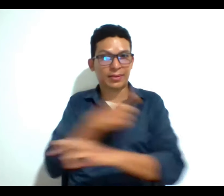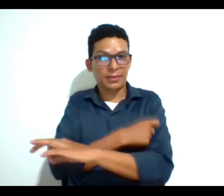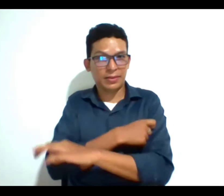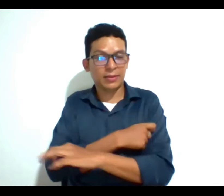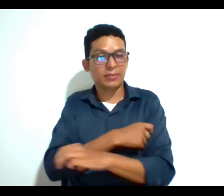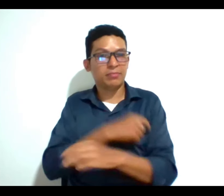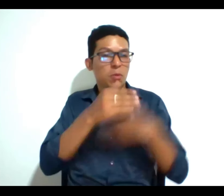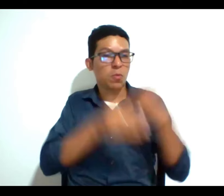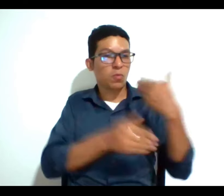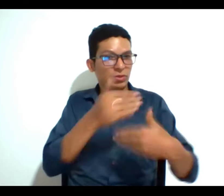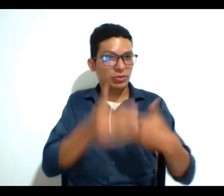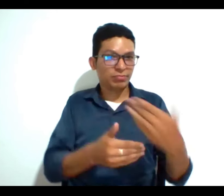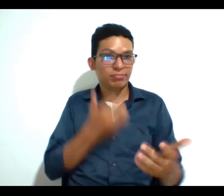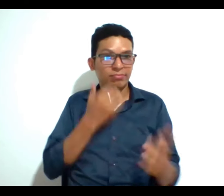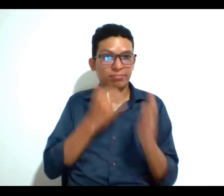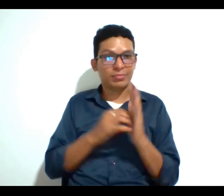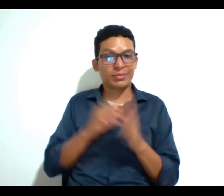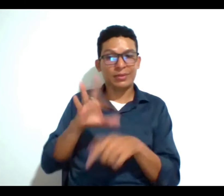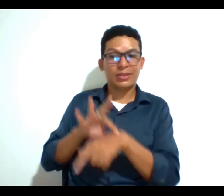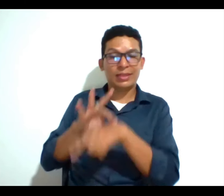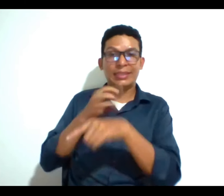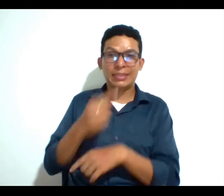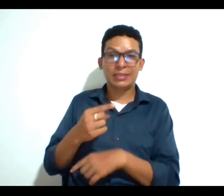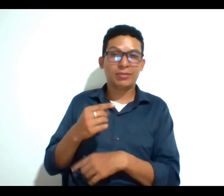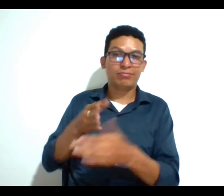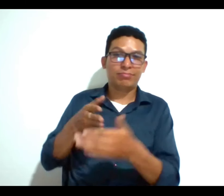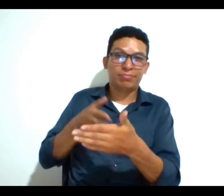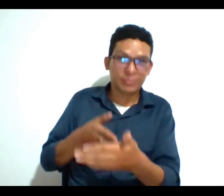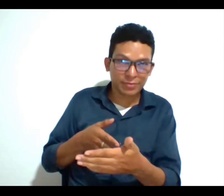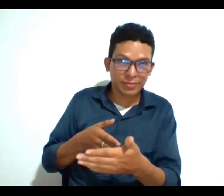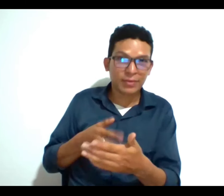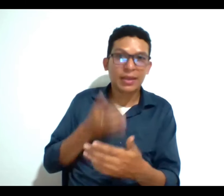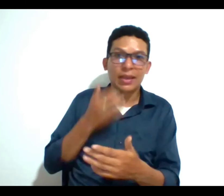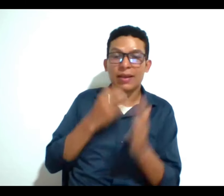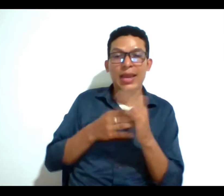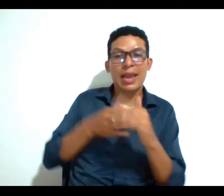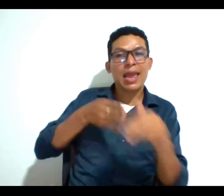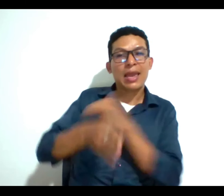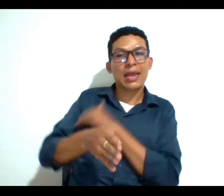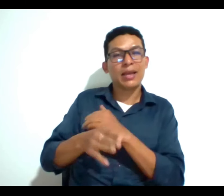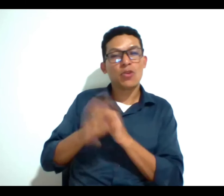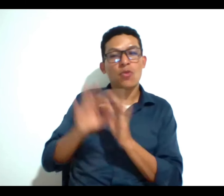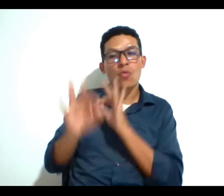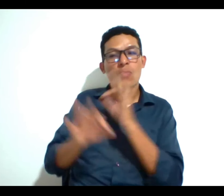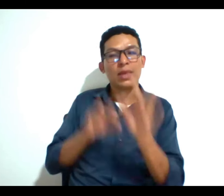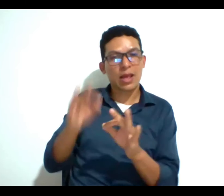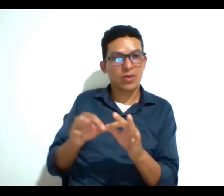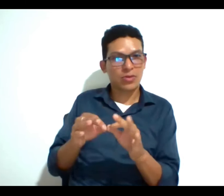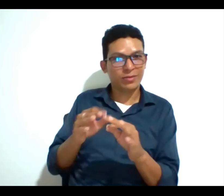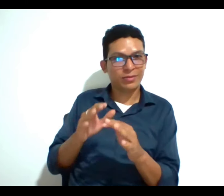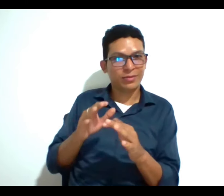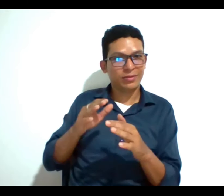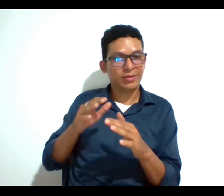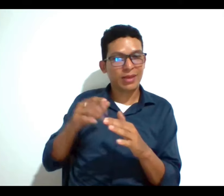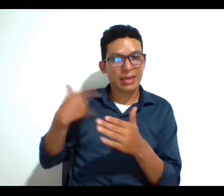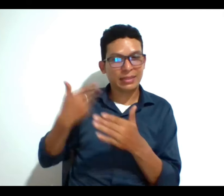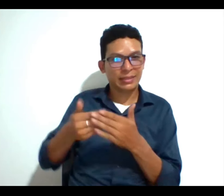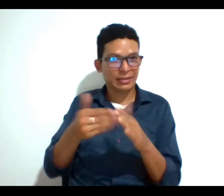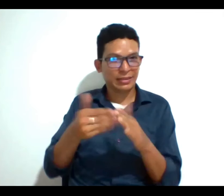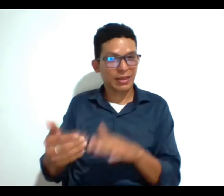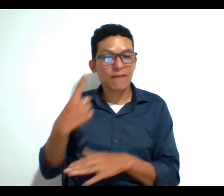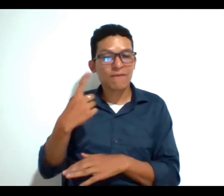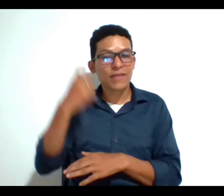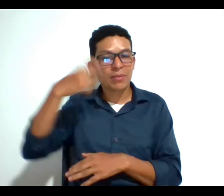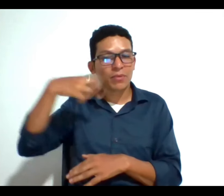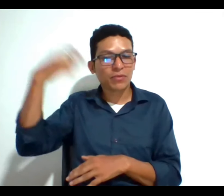procedimientos como lo decía el doctor hay muchas barreras para el acceso a los cuidados paliativos falta de profesionales sobre